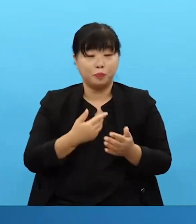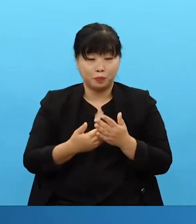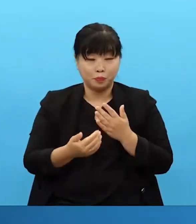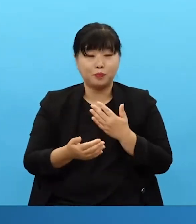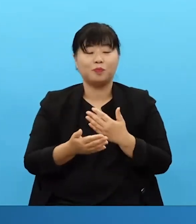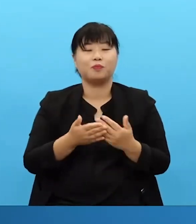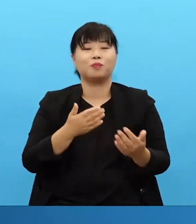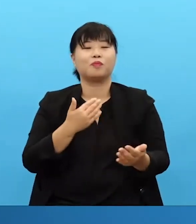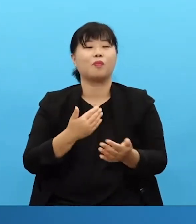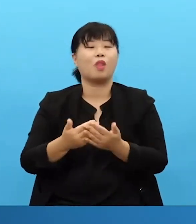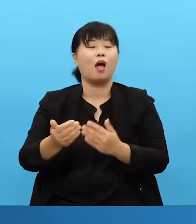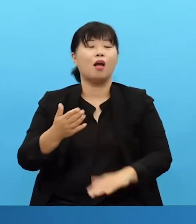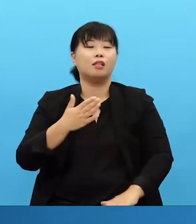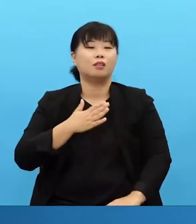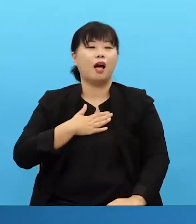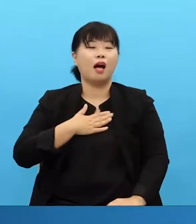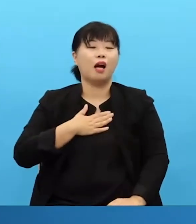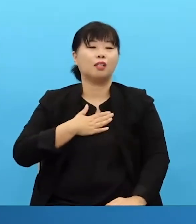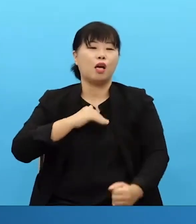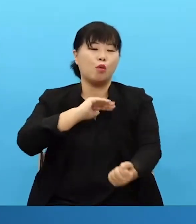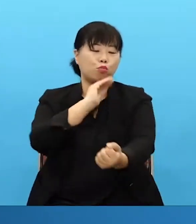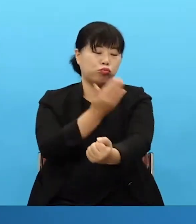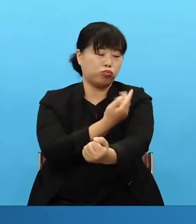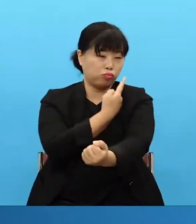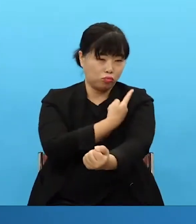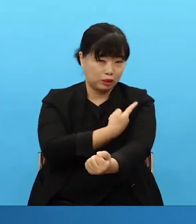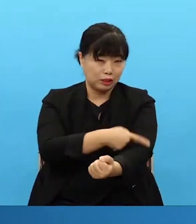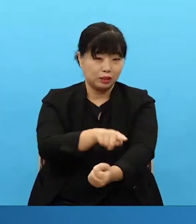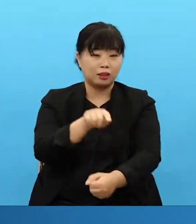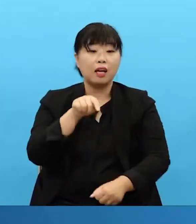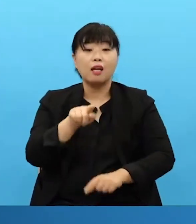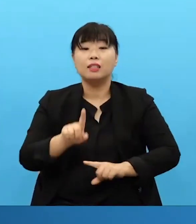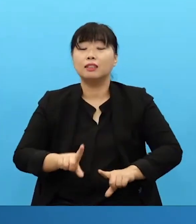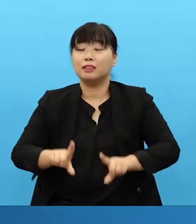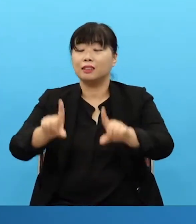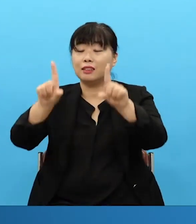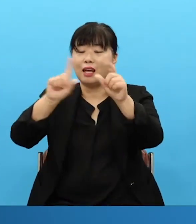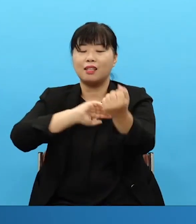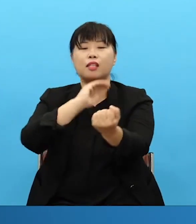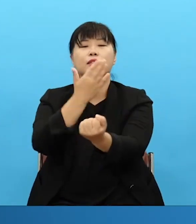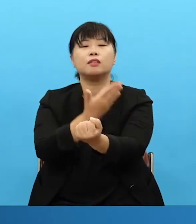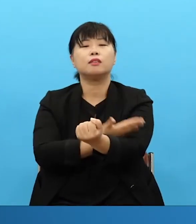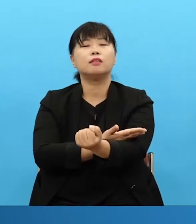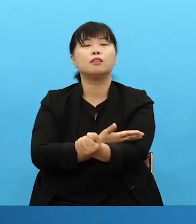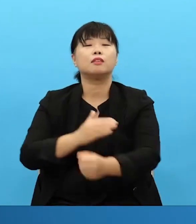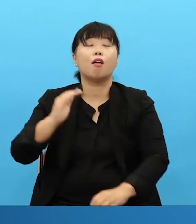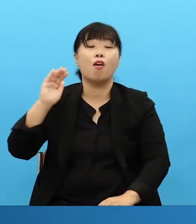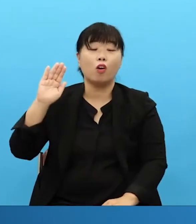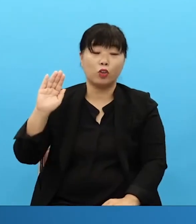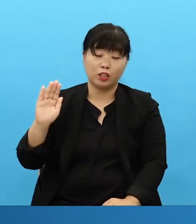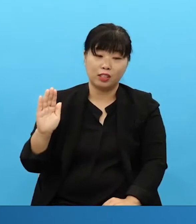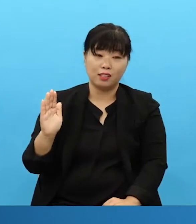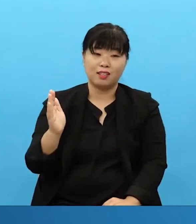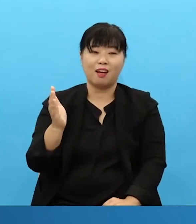나의 무능은 그날의 능력이라